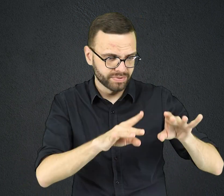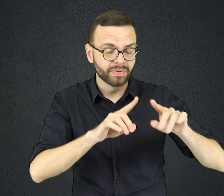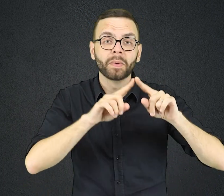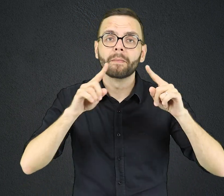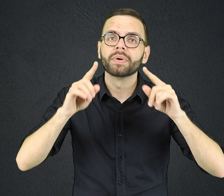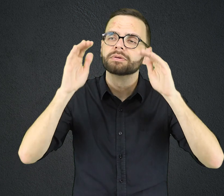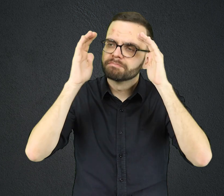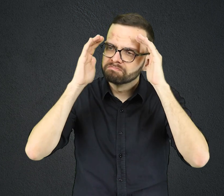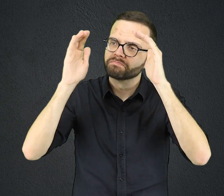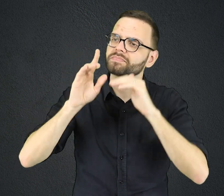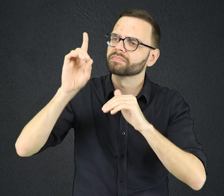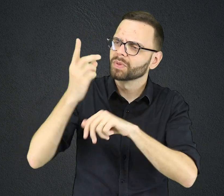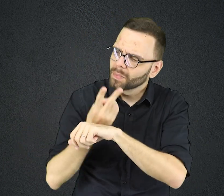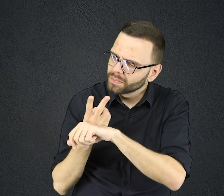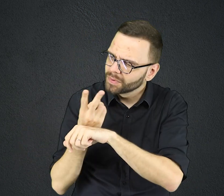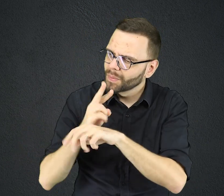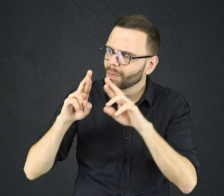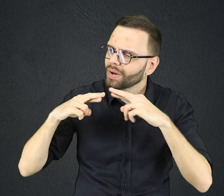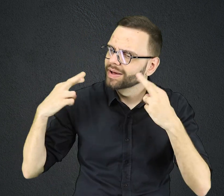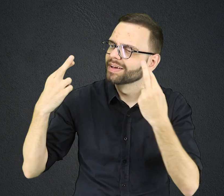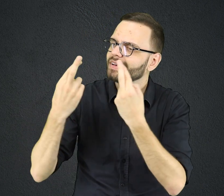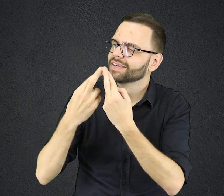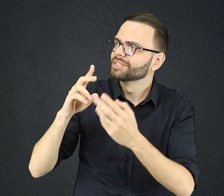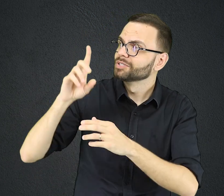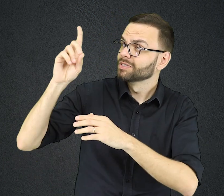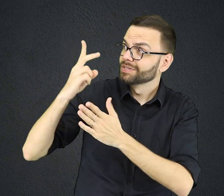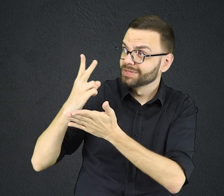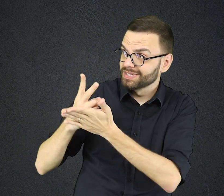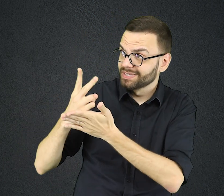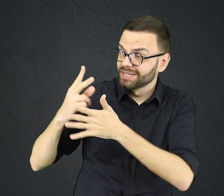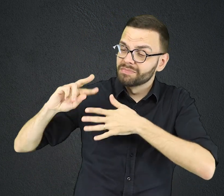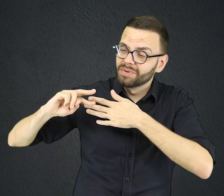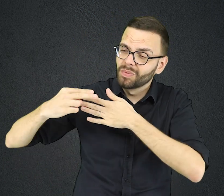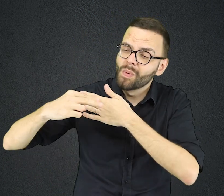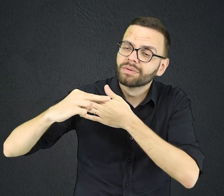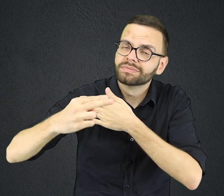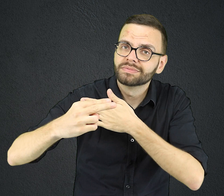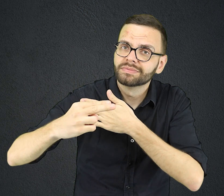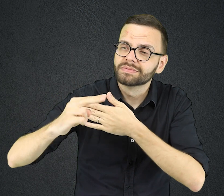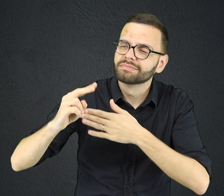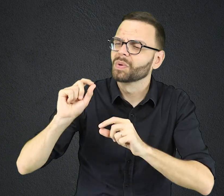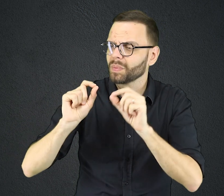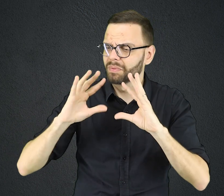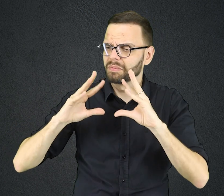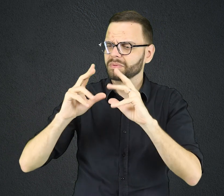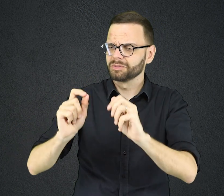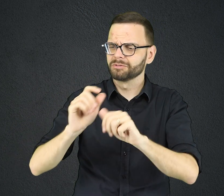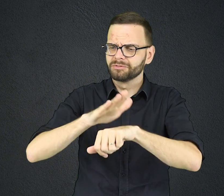buscar em primeiro lugar o reino de Deus às últimas consequências. Embora nem todos sejam chamados a ser